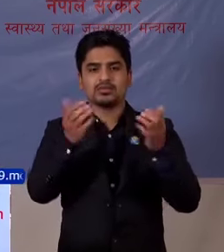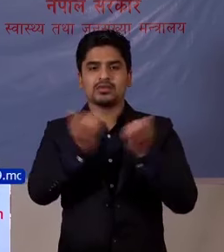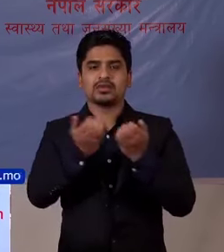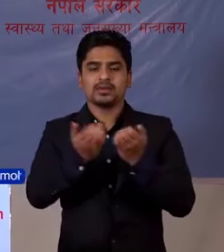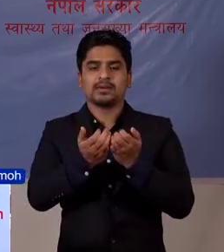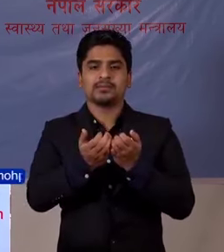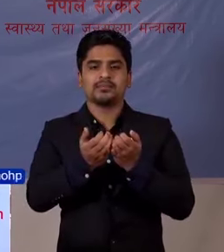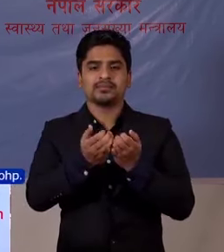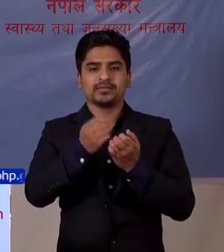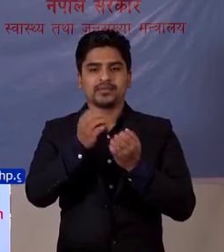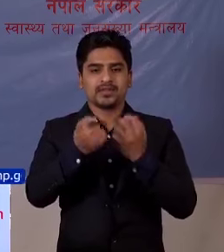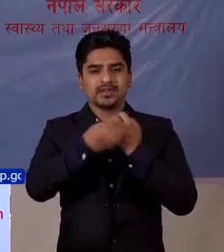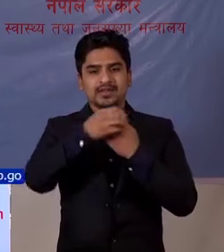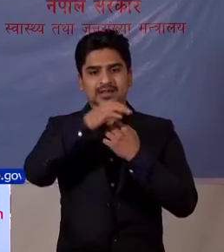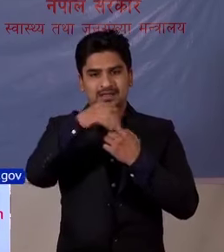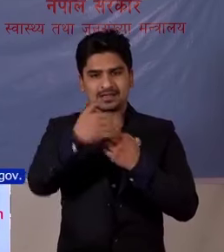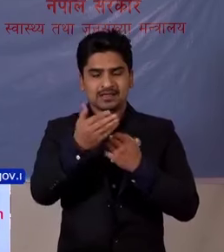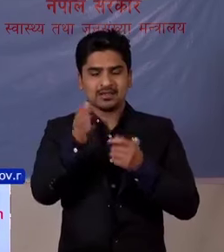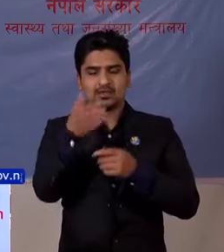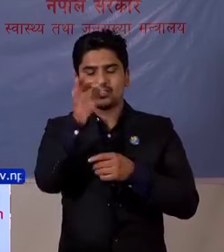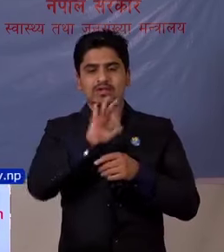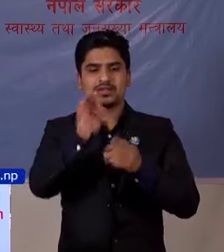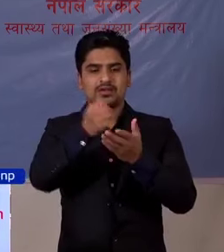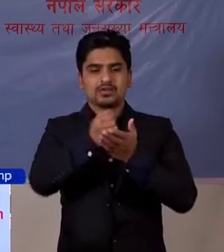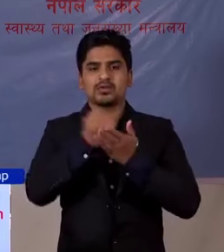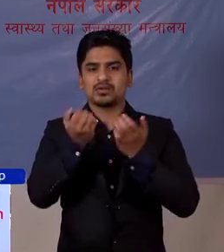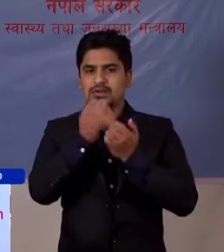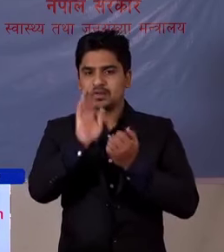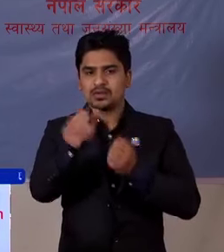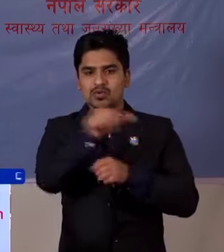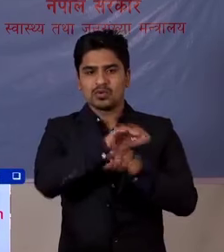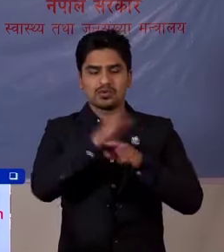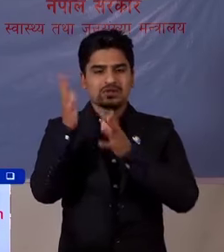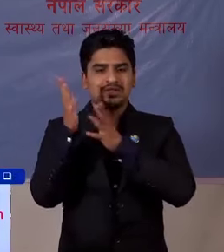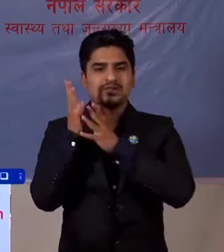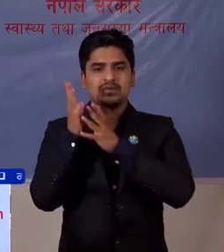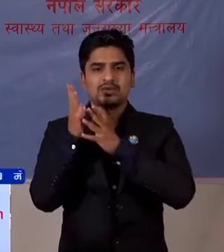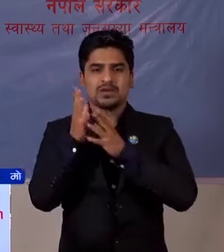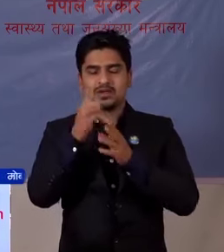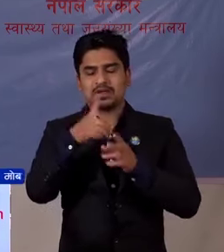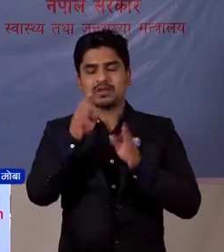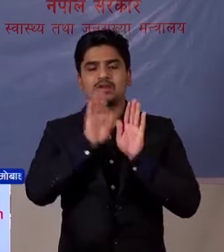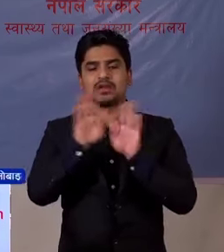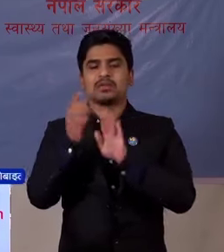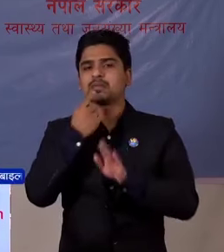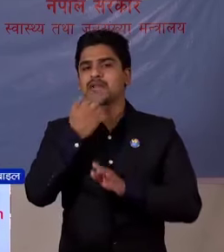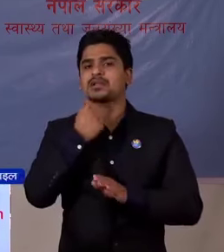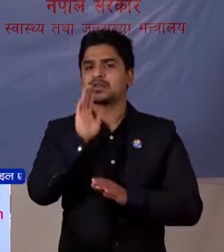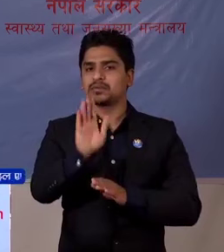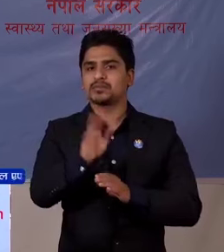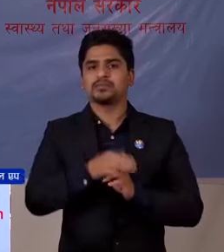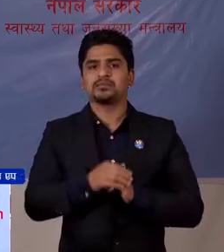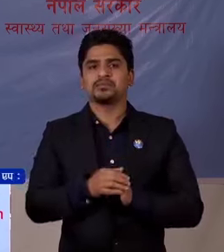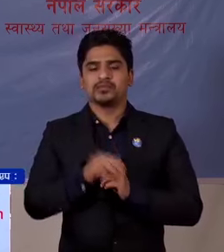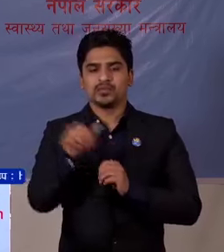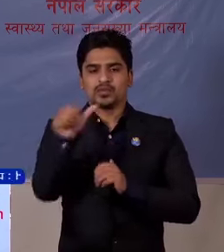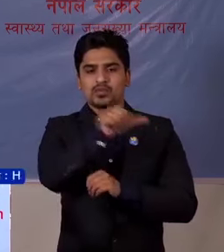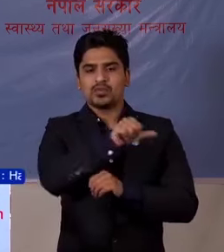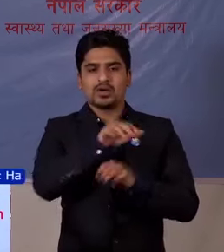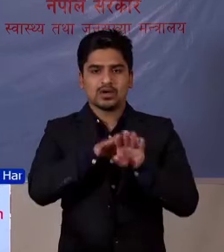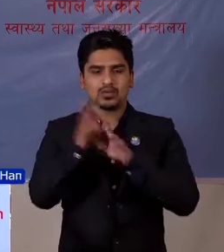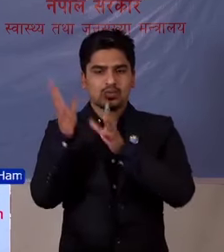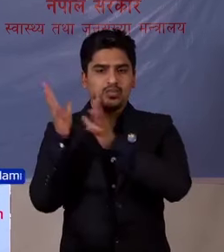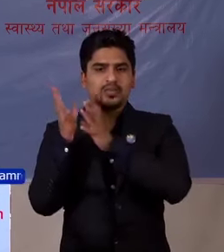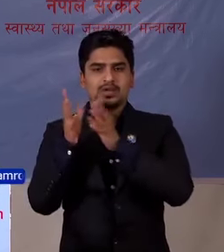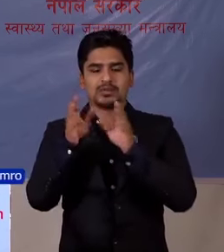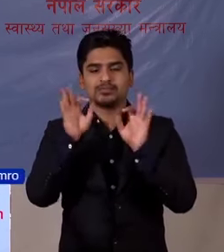रब तेसलाई स्वास्ति मंत्रालाई सबे लाई सगाई रवन बयको छाओ वाहार को यो जिम्मेवार रिपोटिंको लागे आमें धन्यवाद्धिन चाहां छाँ रव वाहार को